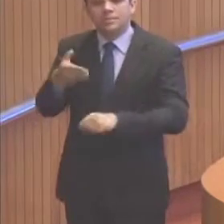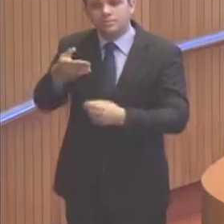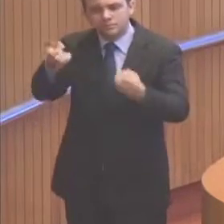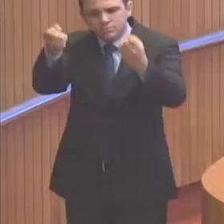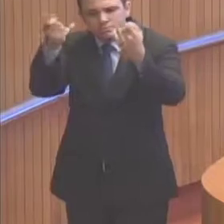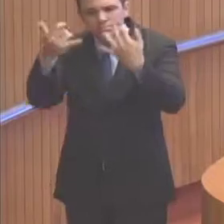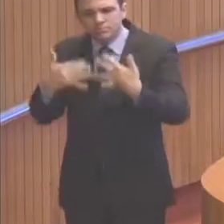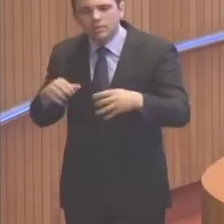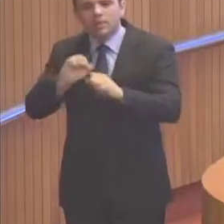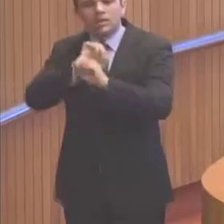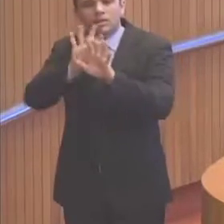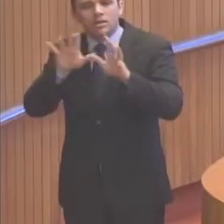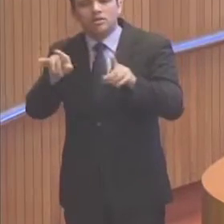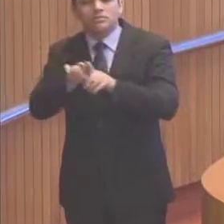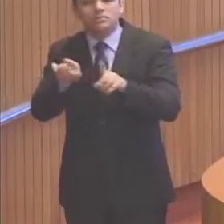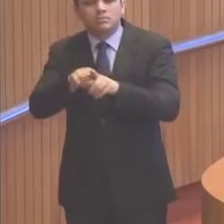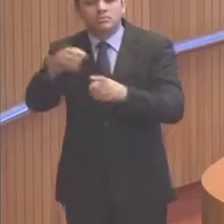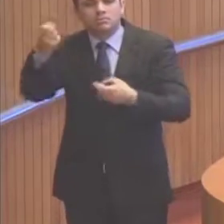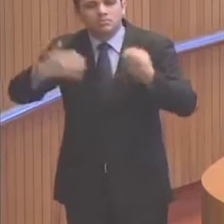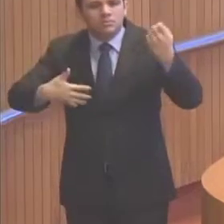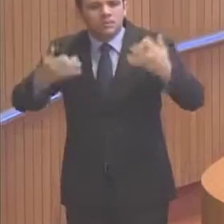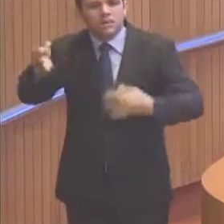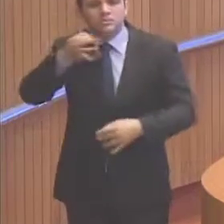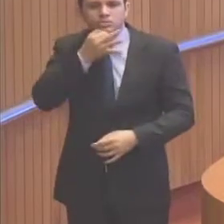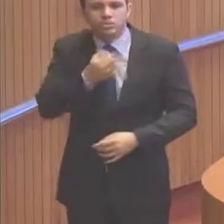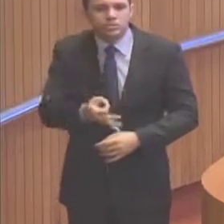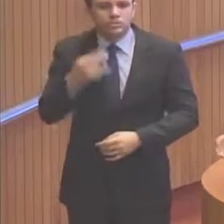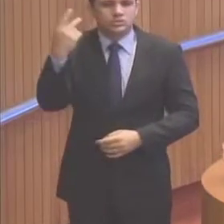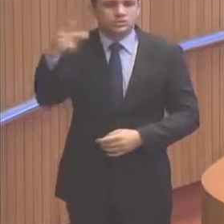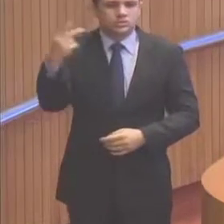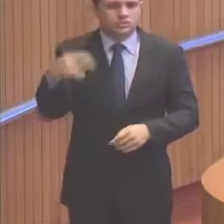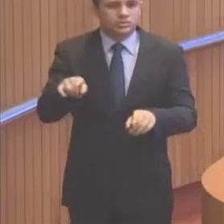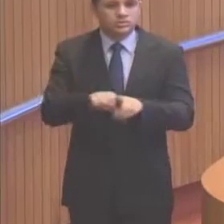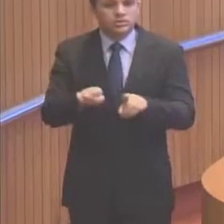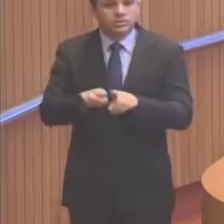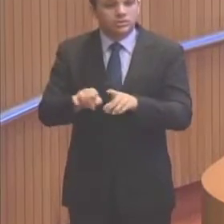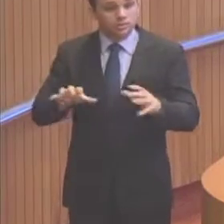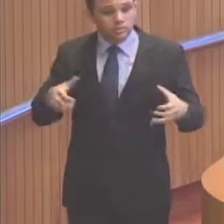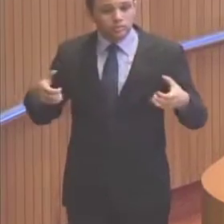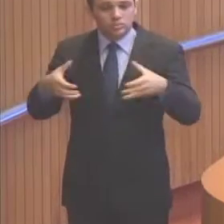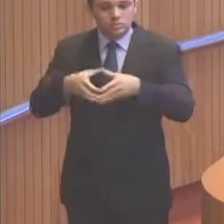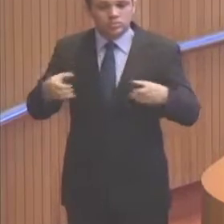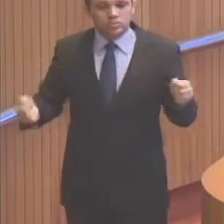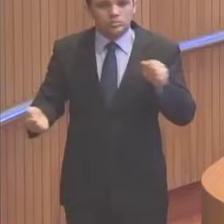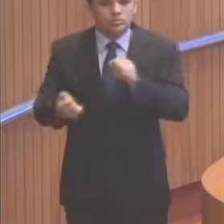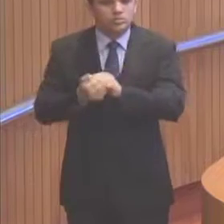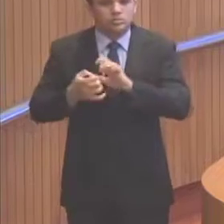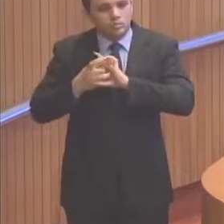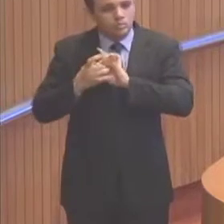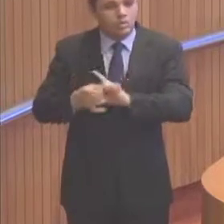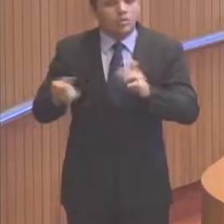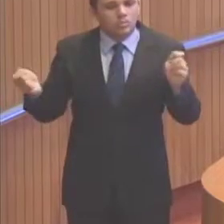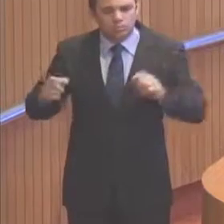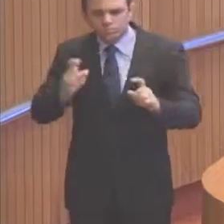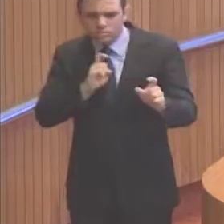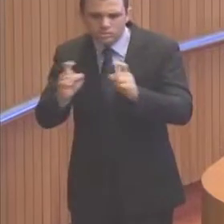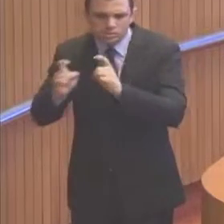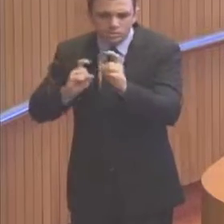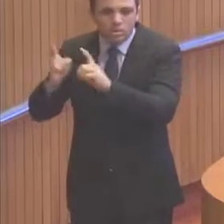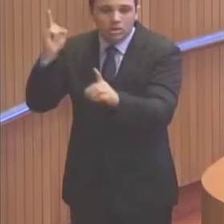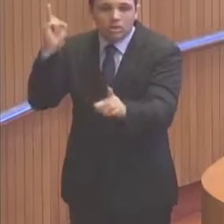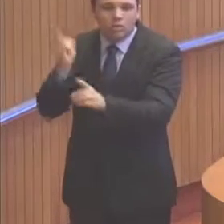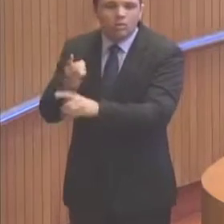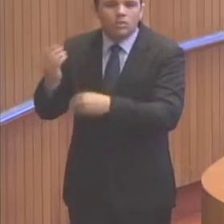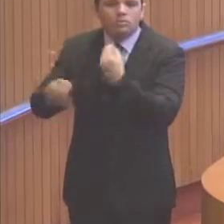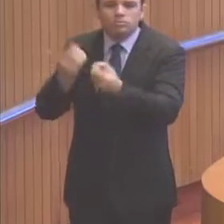esclarecer, de colocar o seu ponto de vista e, dentro de uma mesa única, a gente encontre as saídas de